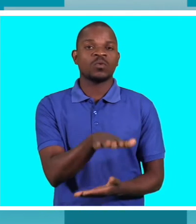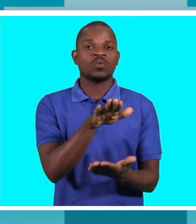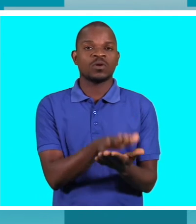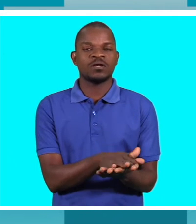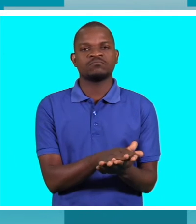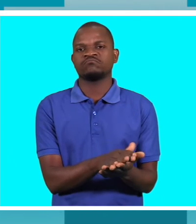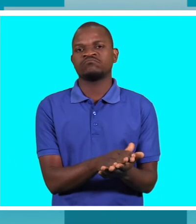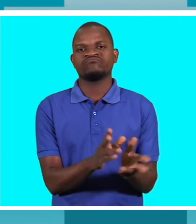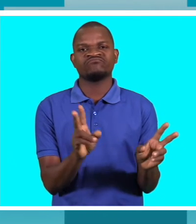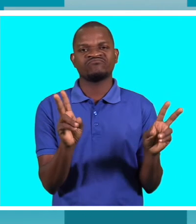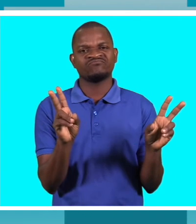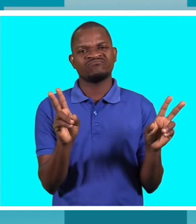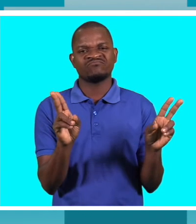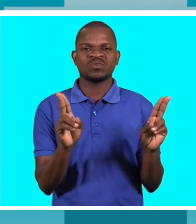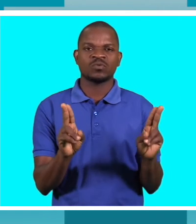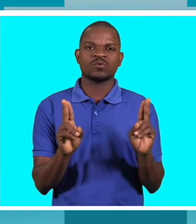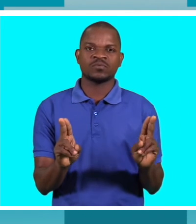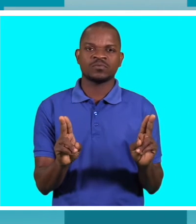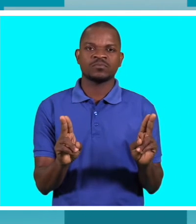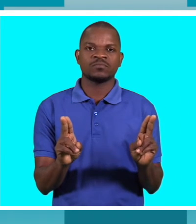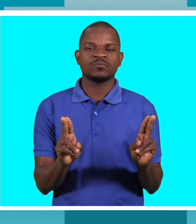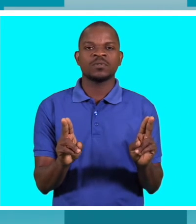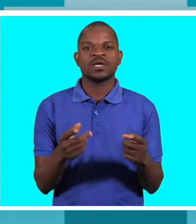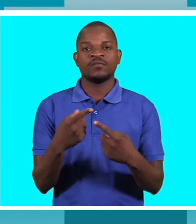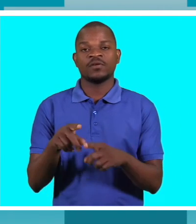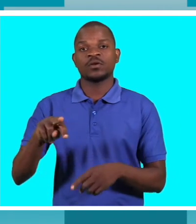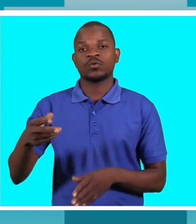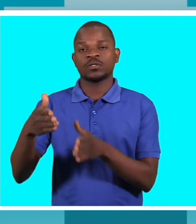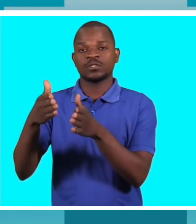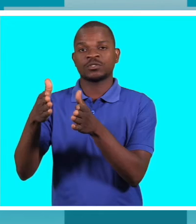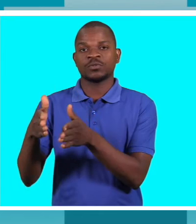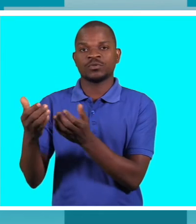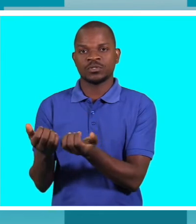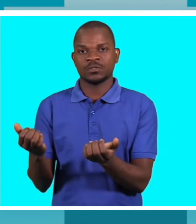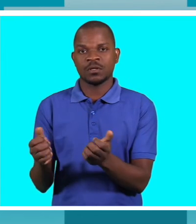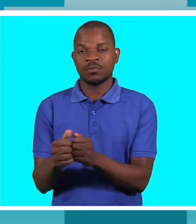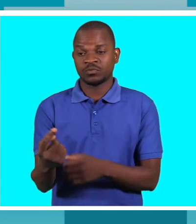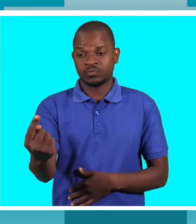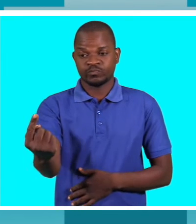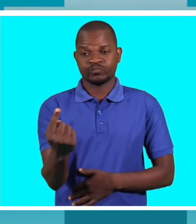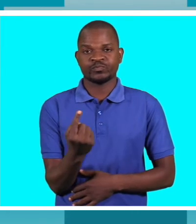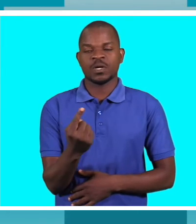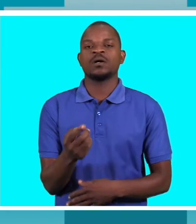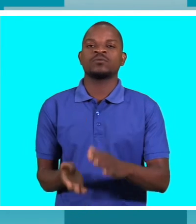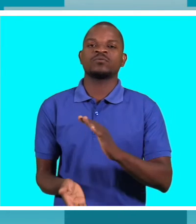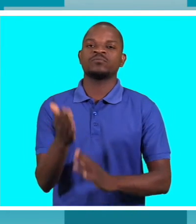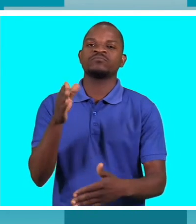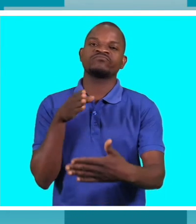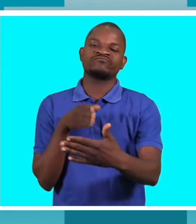mais adequado do que a outra, mas já logo ao chegar já tem essa barreira, então é muito